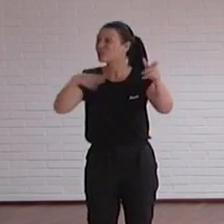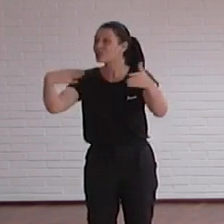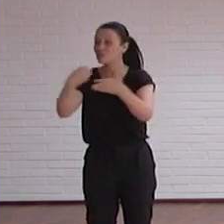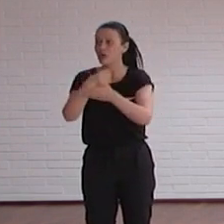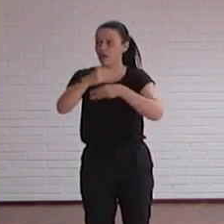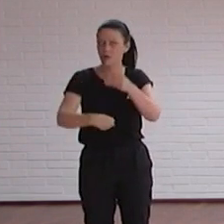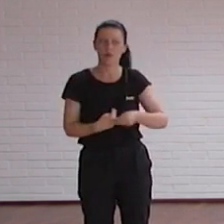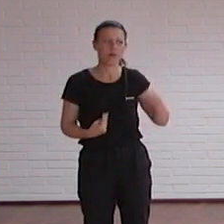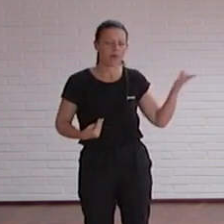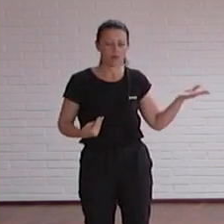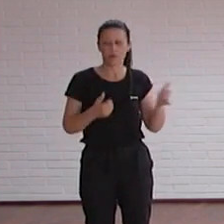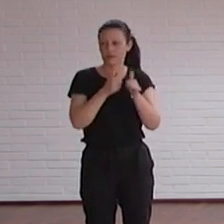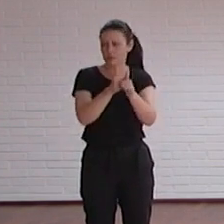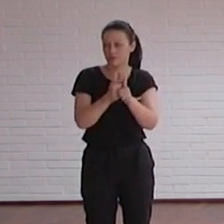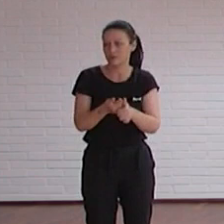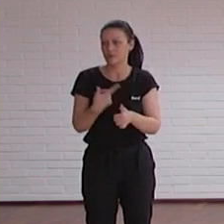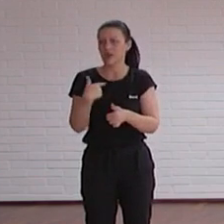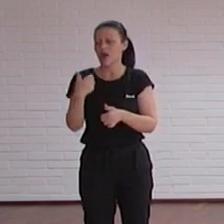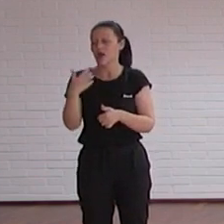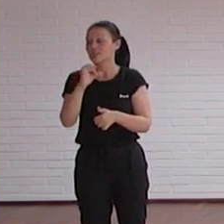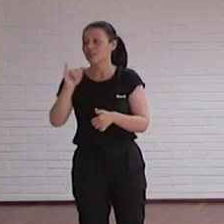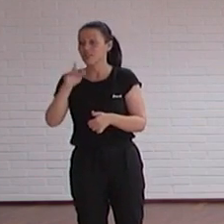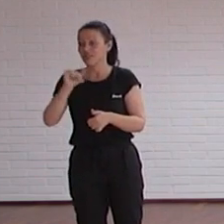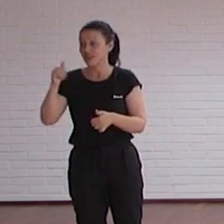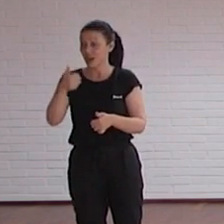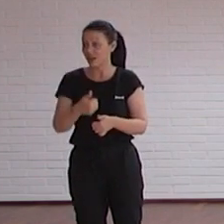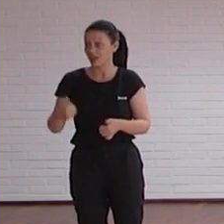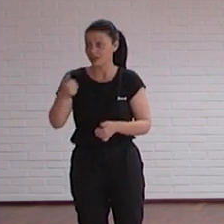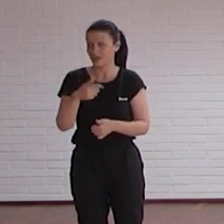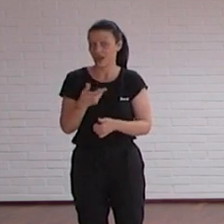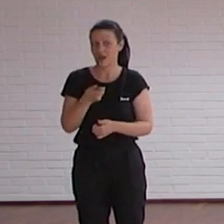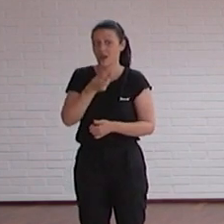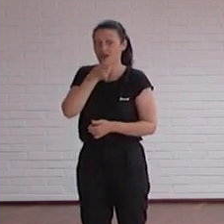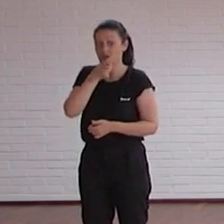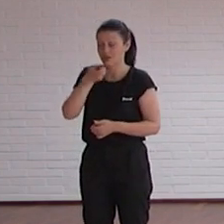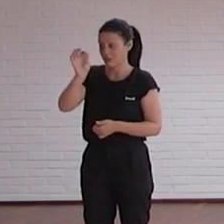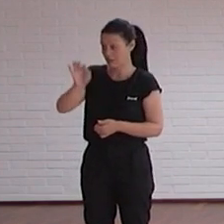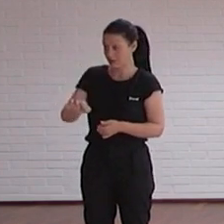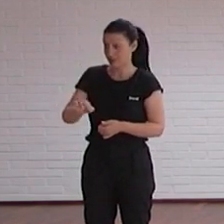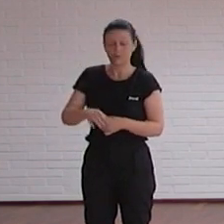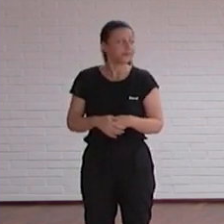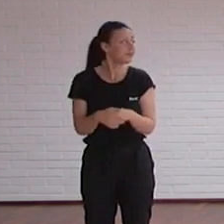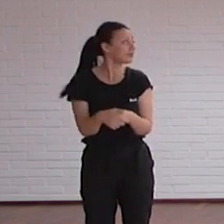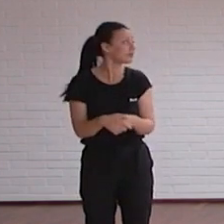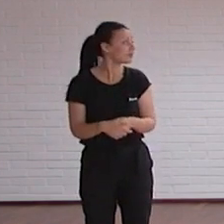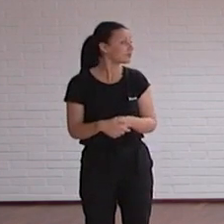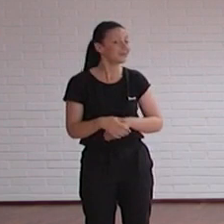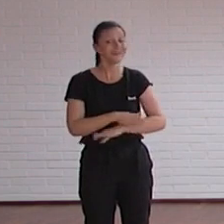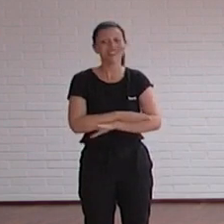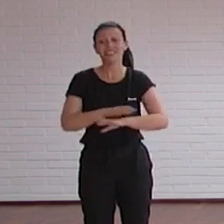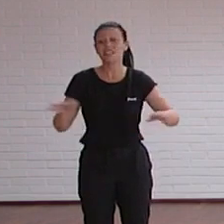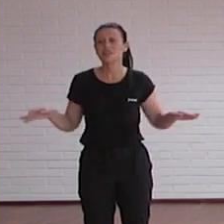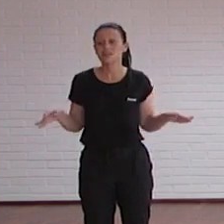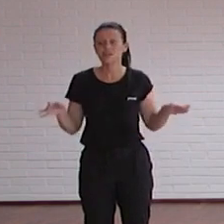Asistentes, a todos les hablamos, Siri, Alexa, Google Sistán, pues comandos por voz, etc. ¿Vale? Entonces, al final,